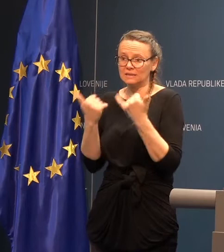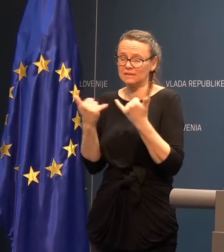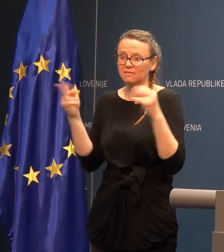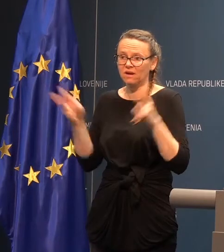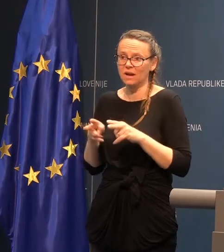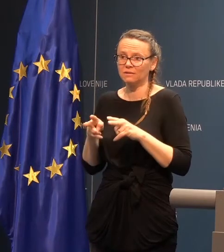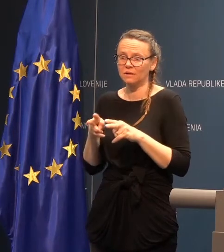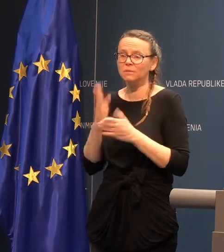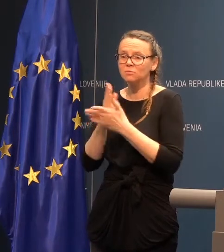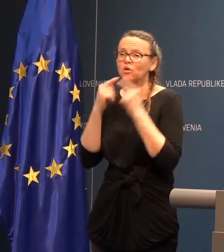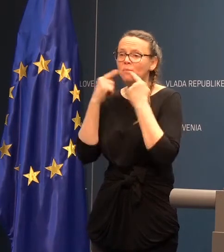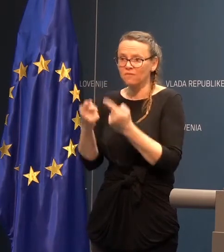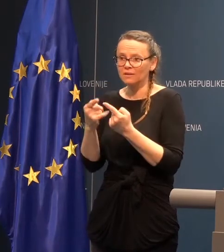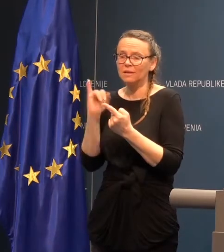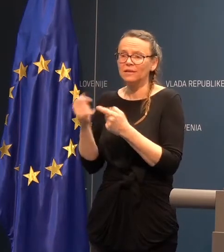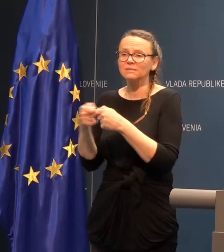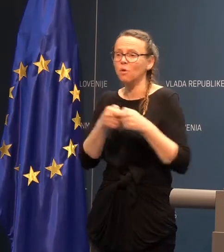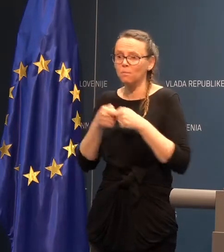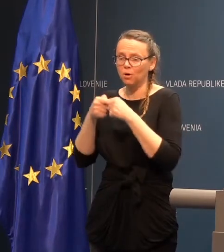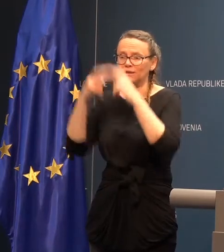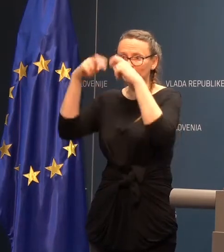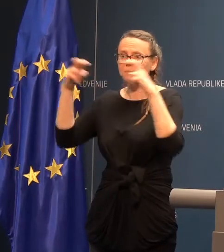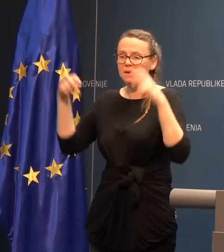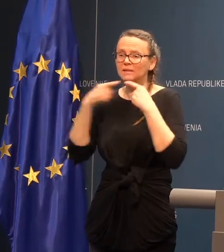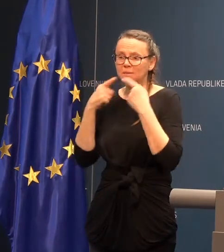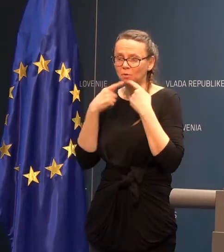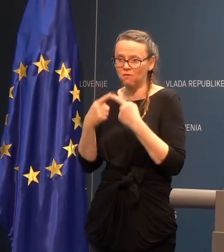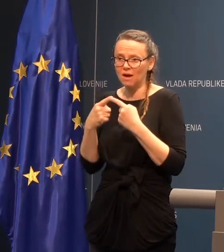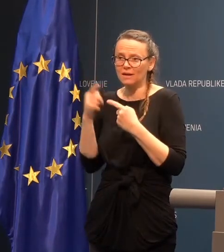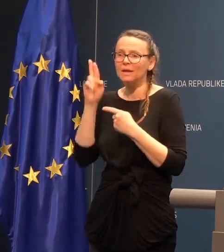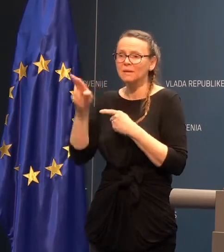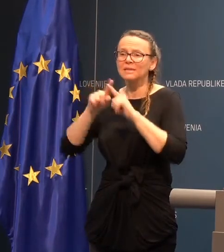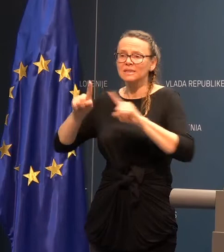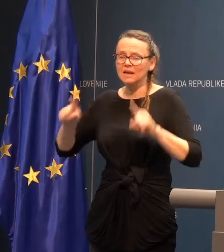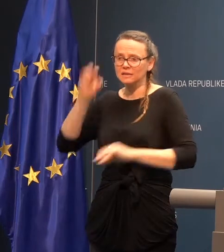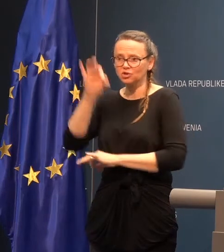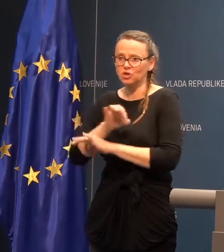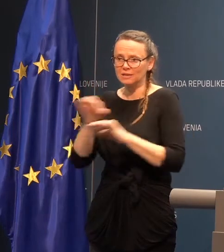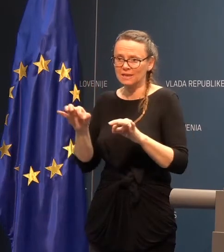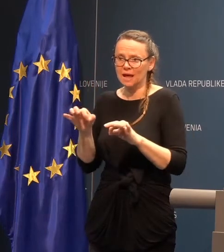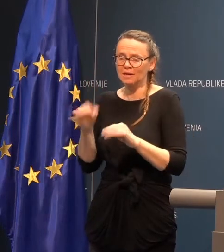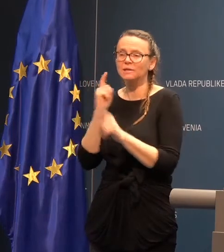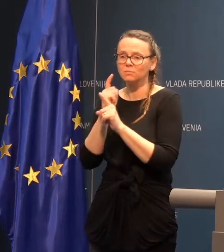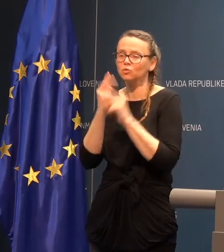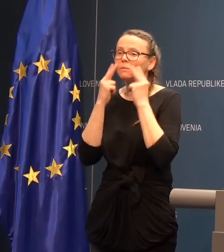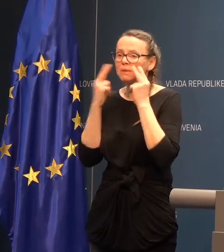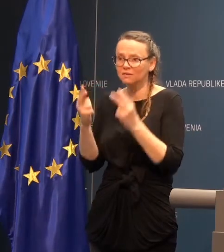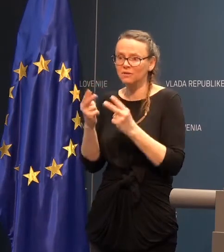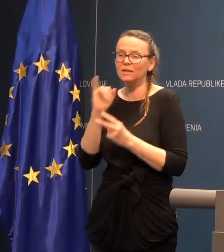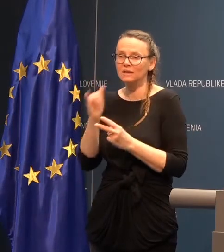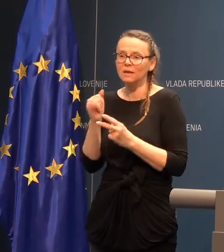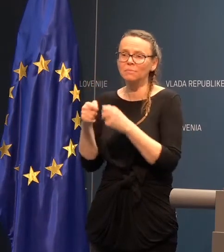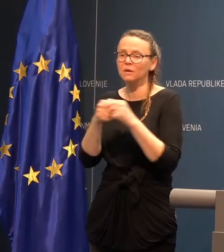Mi smo povedali že, da smo se z prevediteli planice pogovarjali in imeli ste različne scenarije. In smo tudi predvidli, da bi